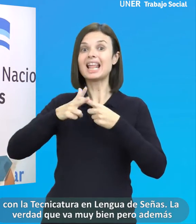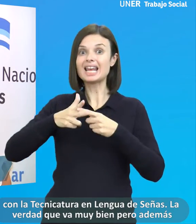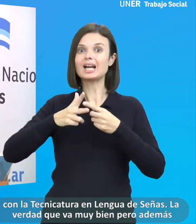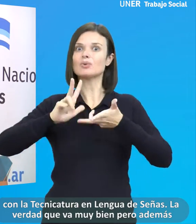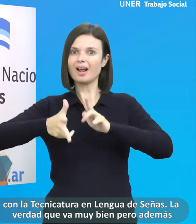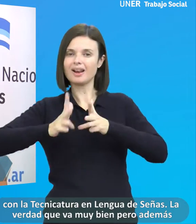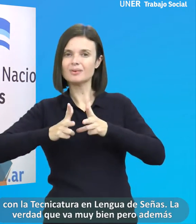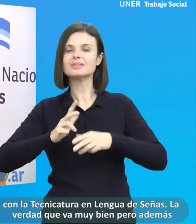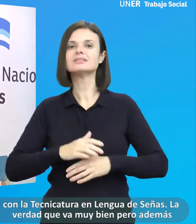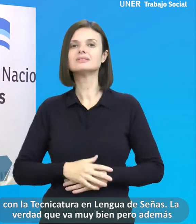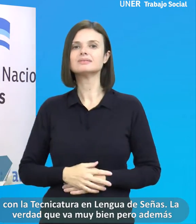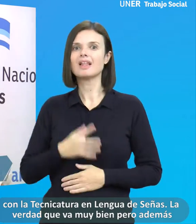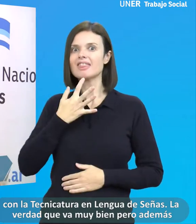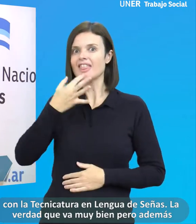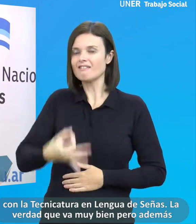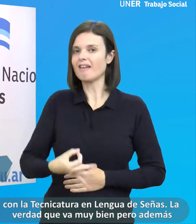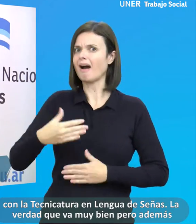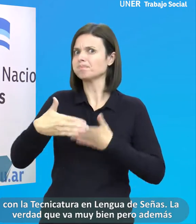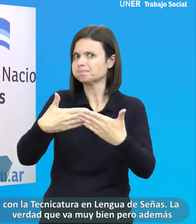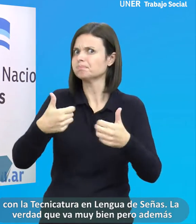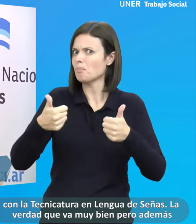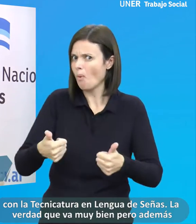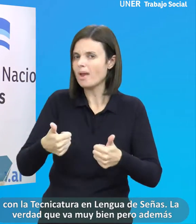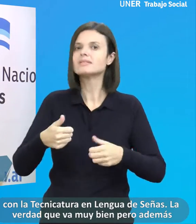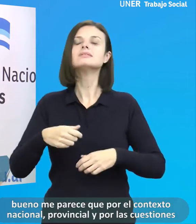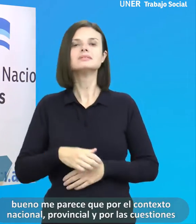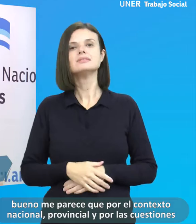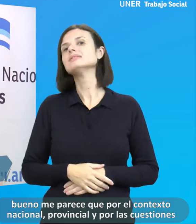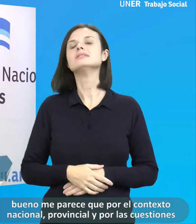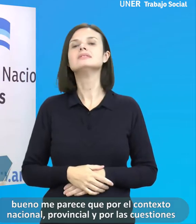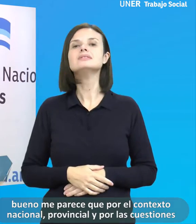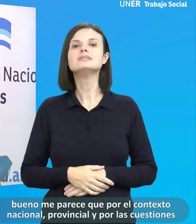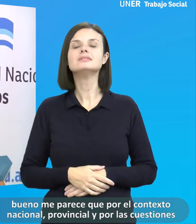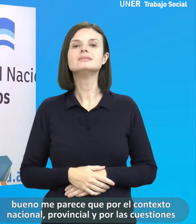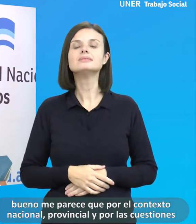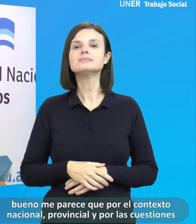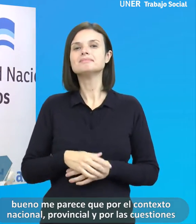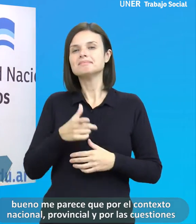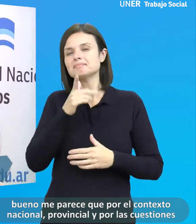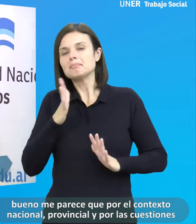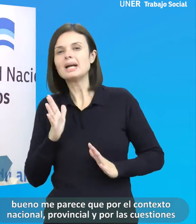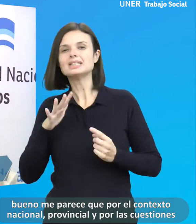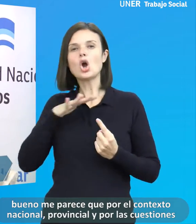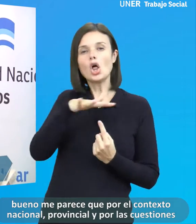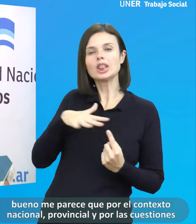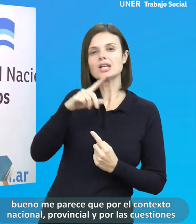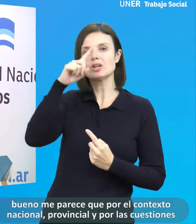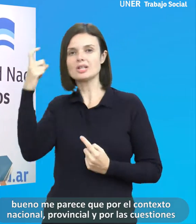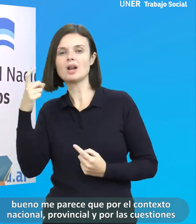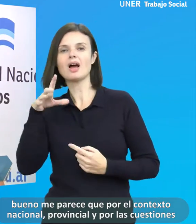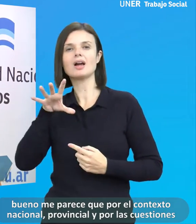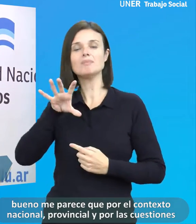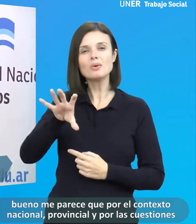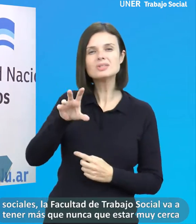señas, la verdad que va muy bien, pero además me parece que por el contexto nacional, provincial